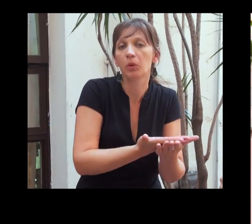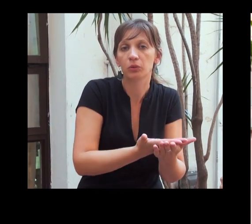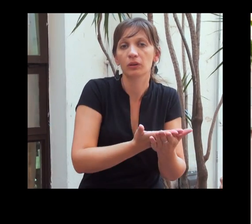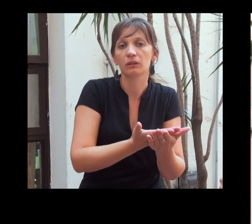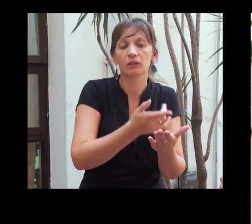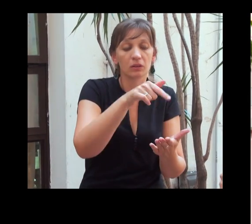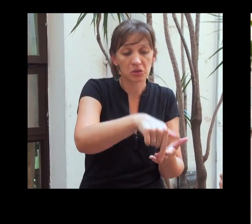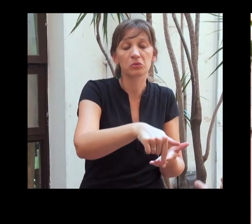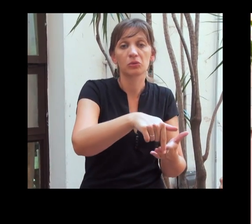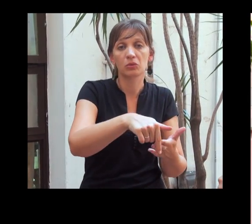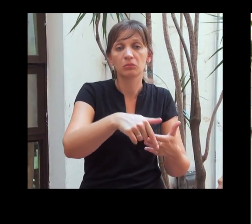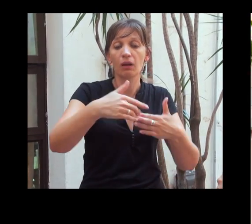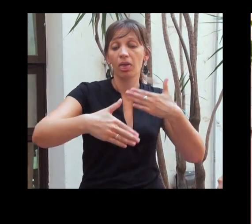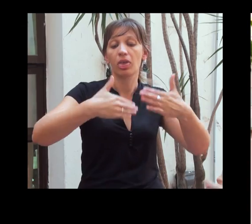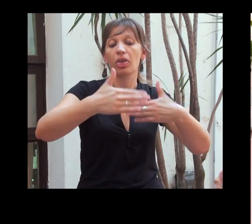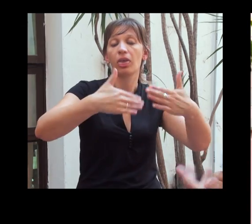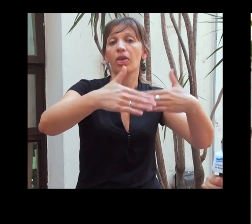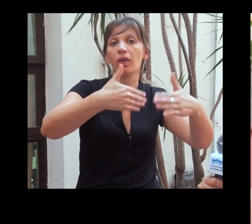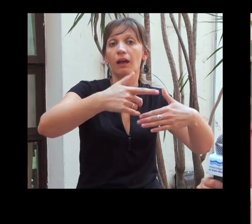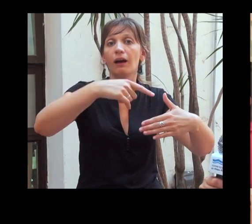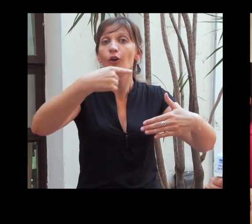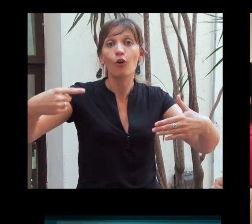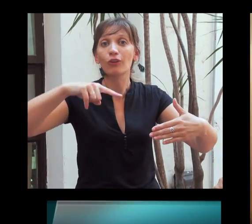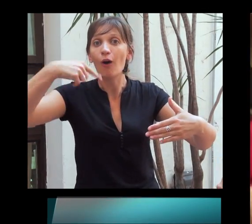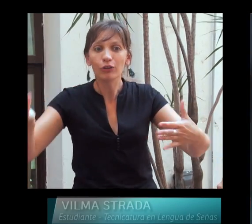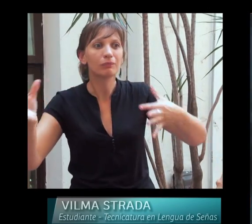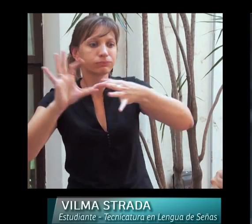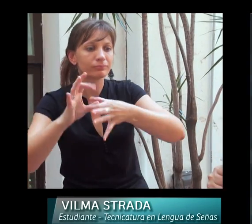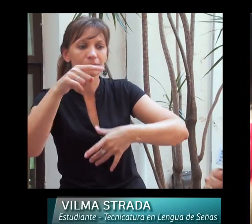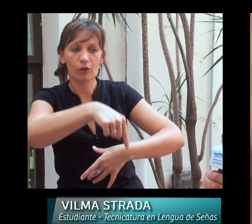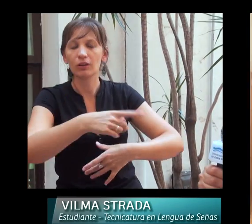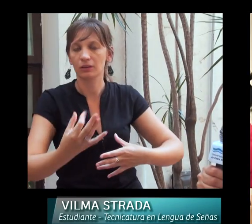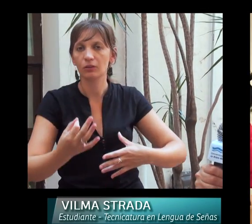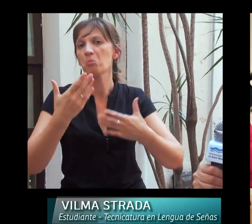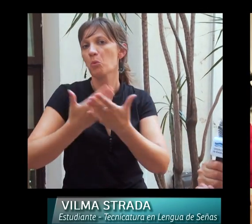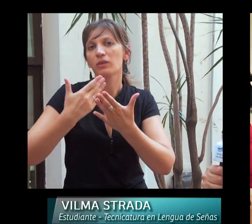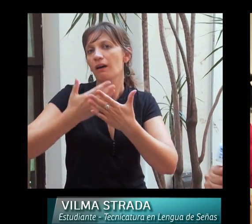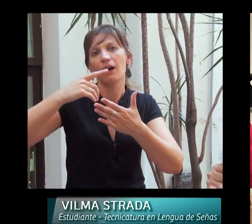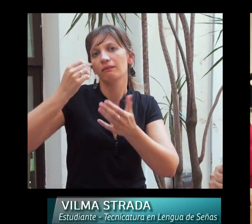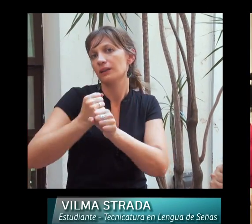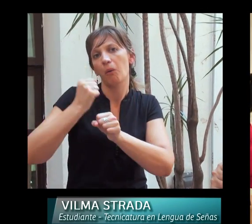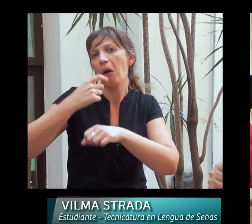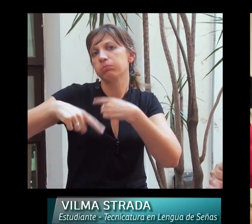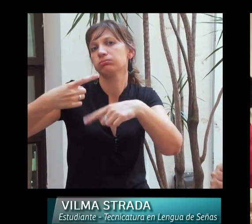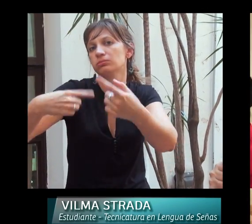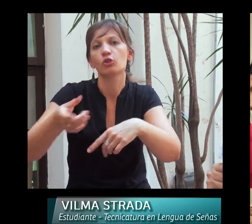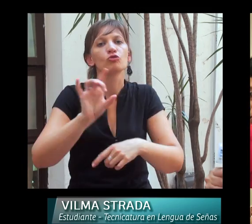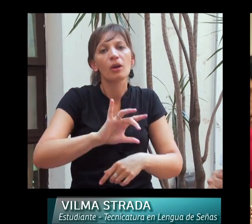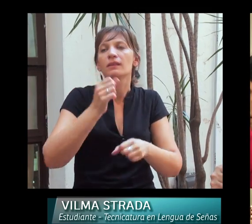intérpretes y rápidamente esa propuesta académica genera o deviene en otras propuestas de